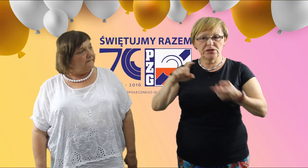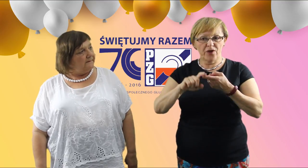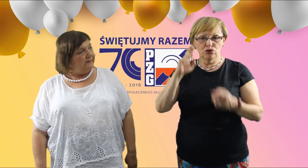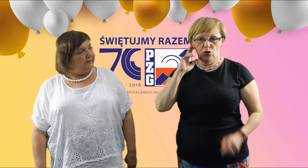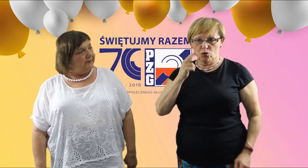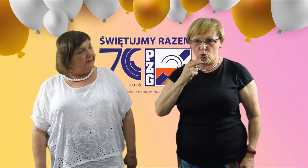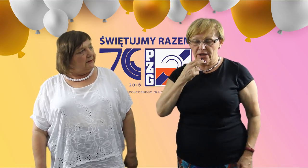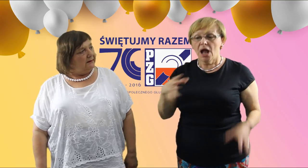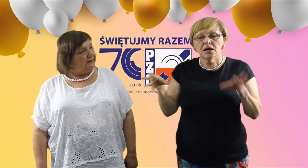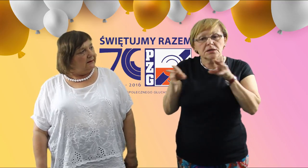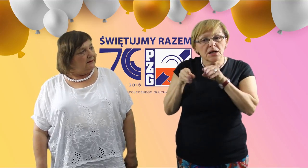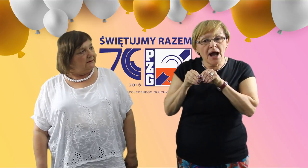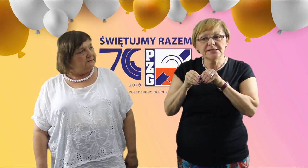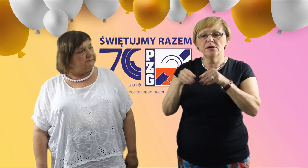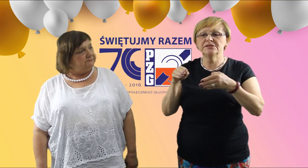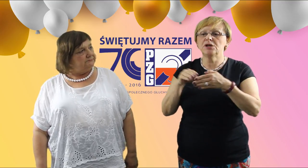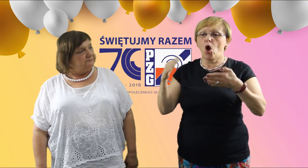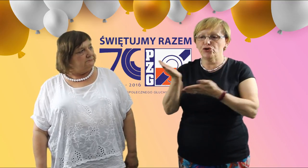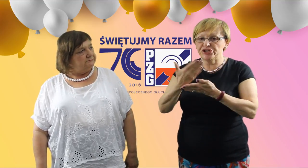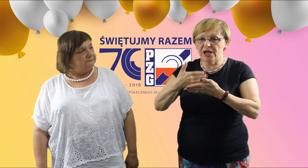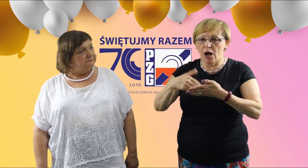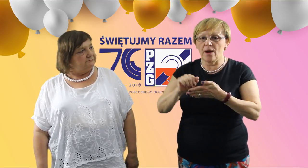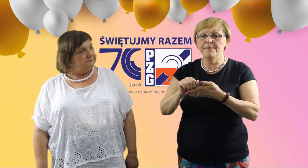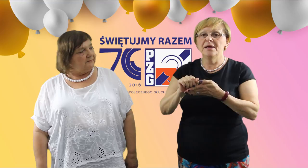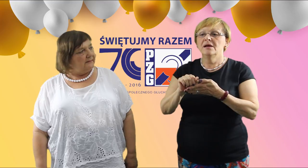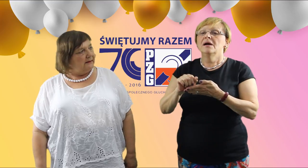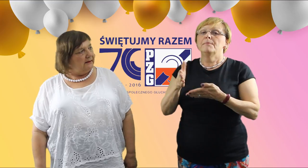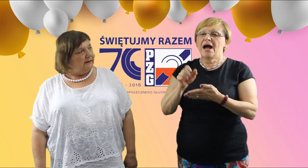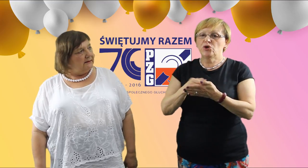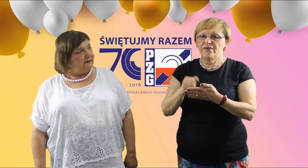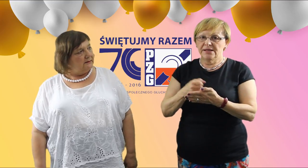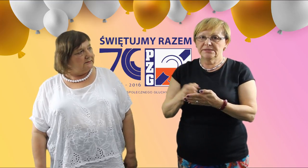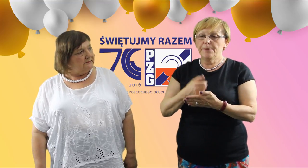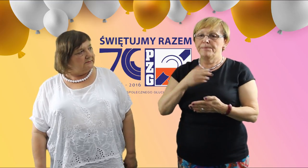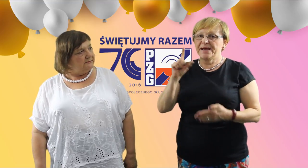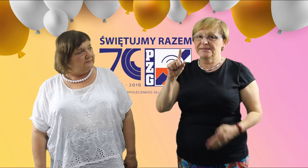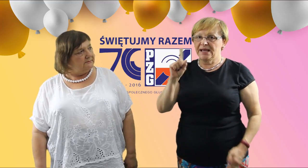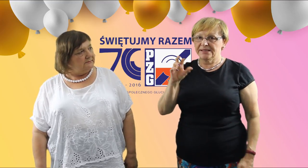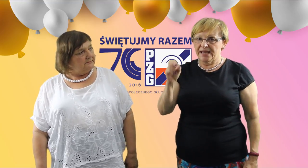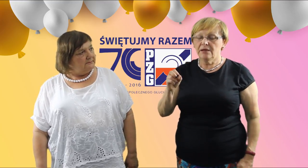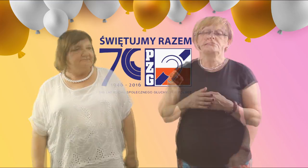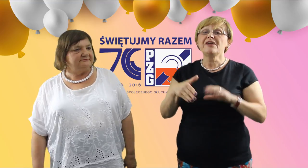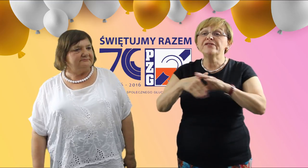Związku Gmuchy razem z oddziałem matowieckim PZG w